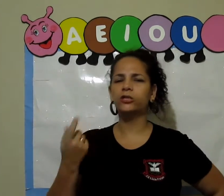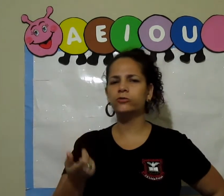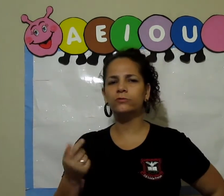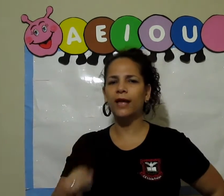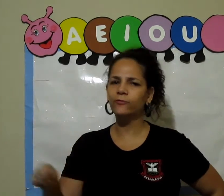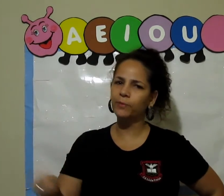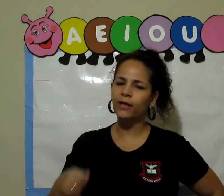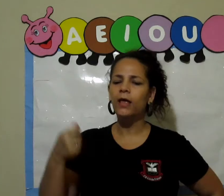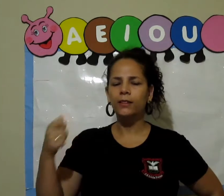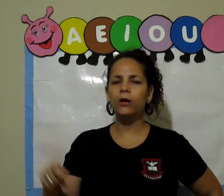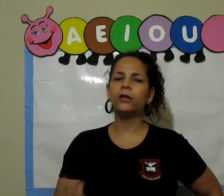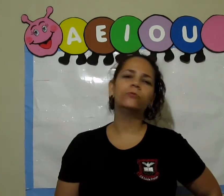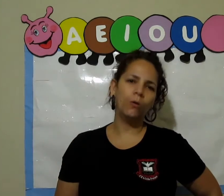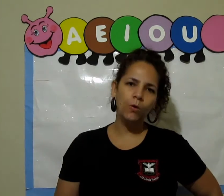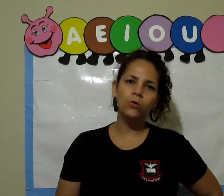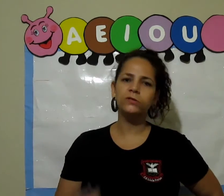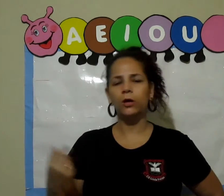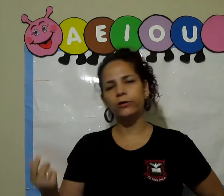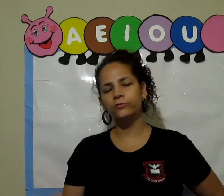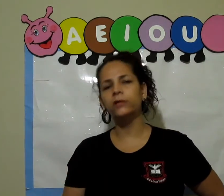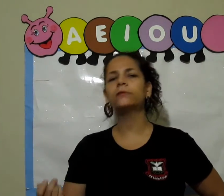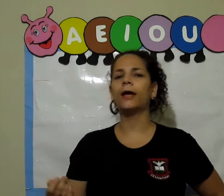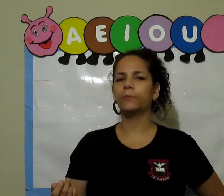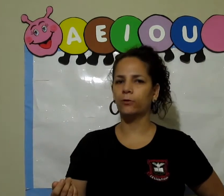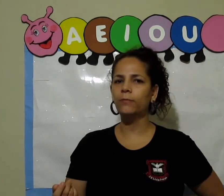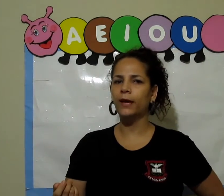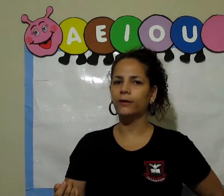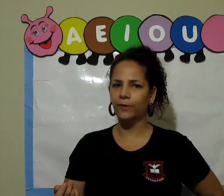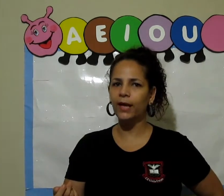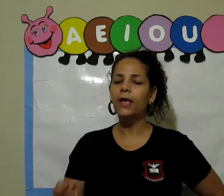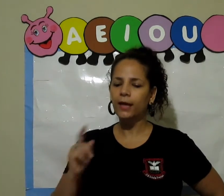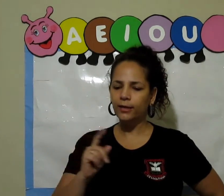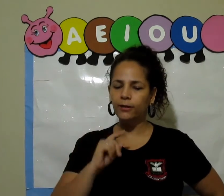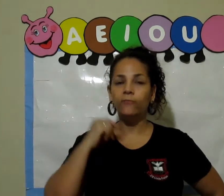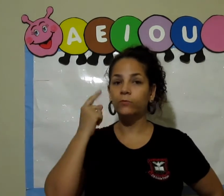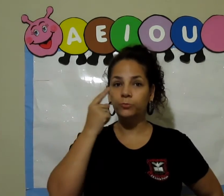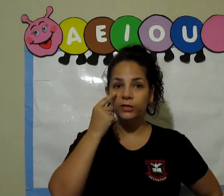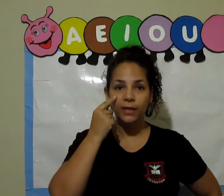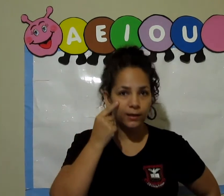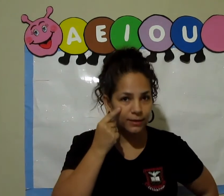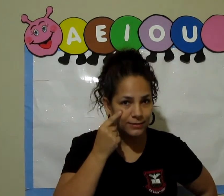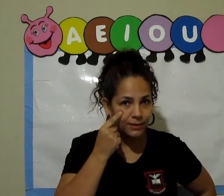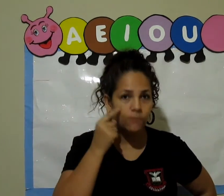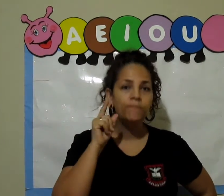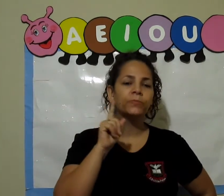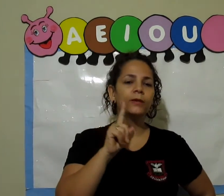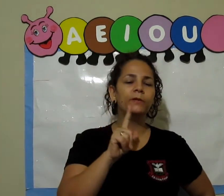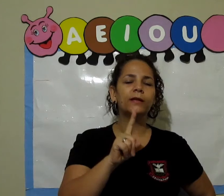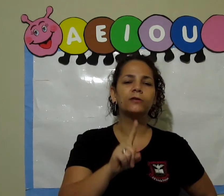gente usa o garfo na hora do almoço, na hora do jantar, pra comer, não é? Então, vamos prestar atenção e pintar